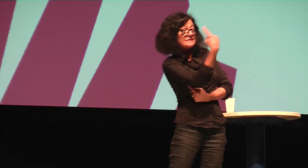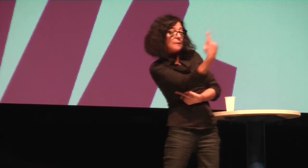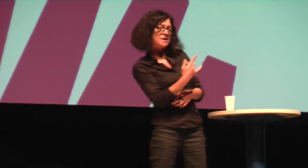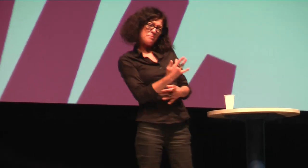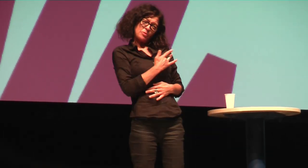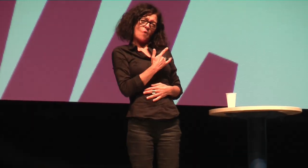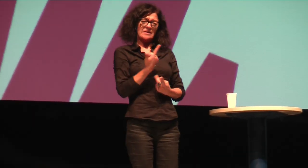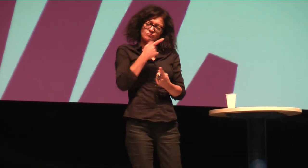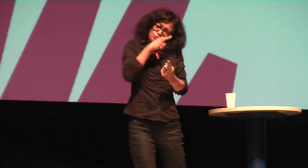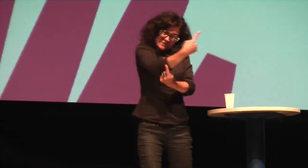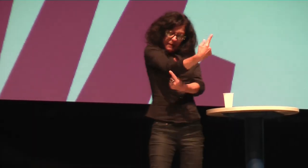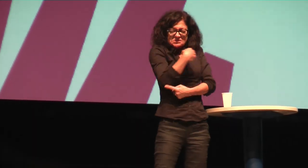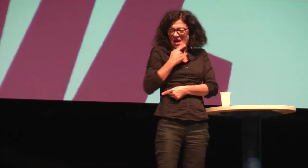ich mag die Gebärde für Frauen nicht.